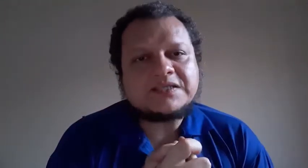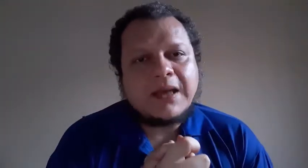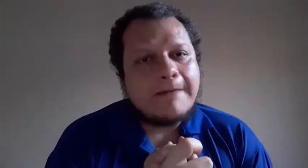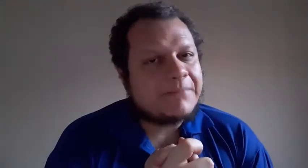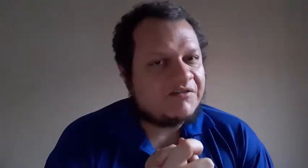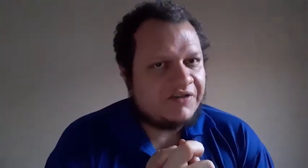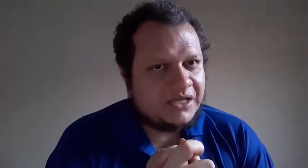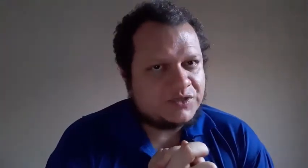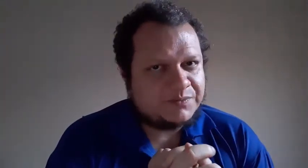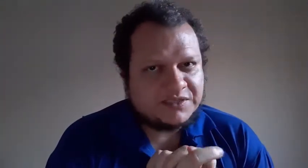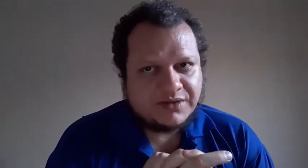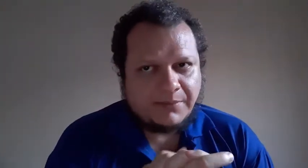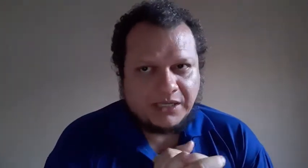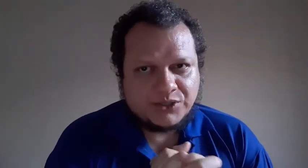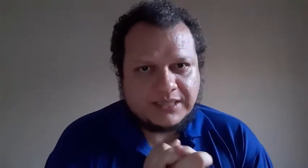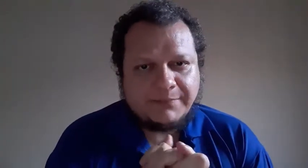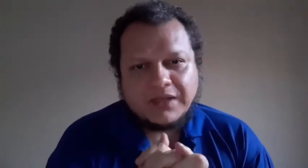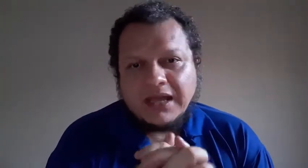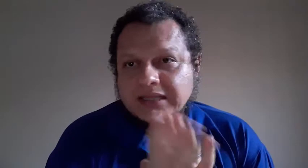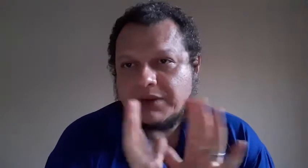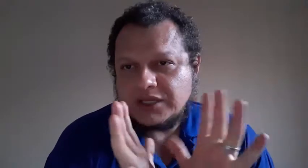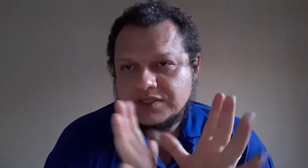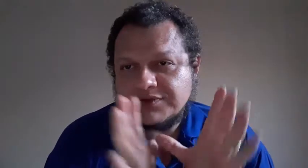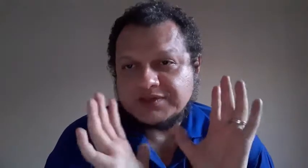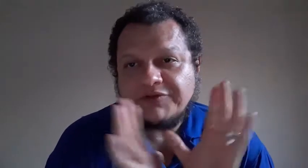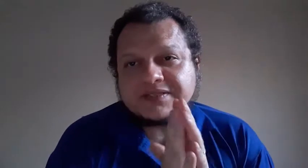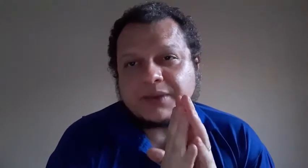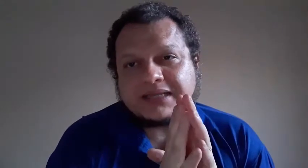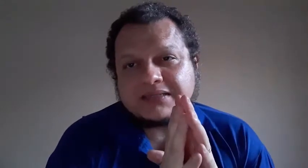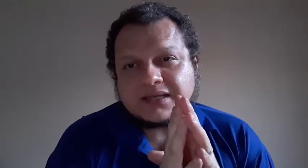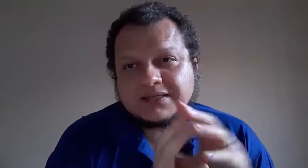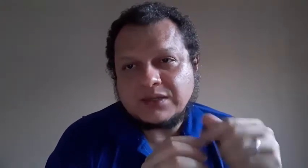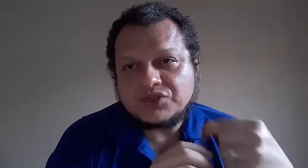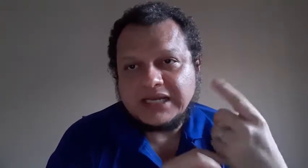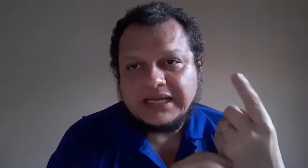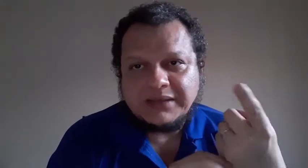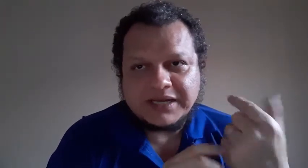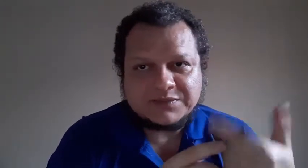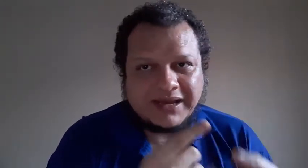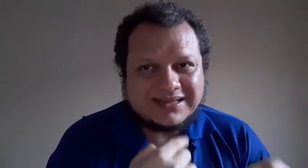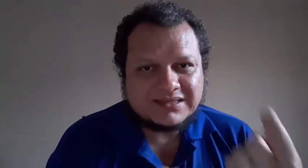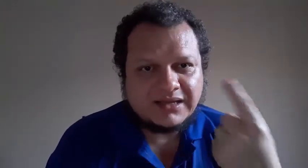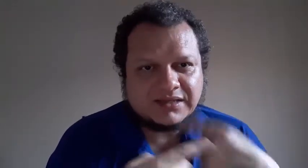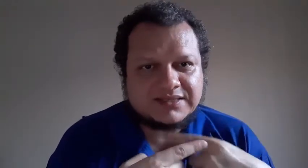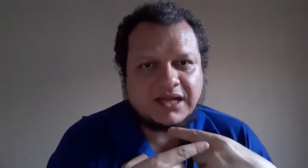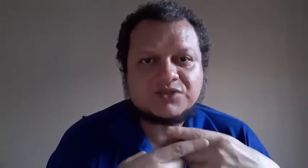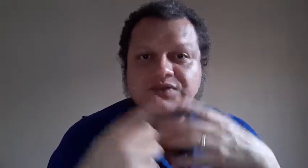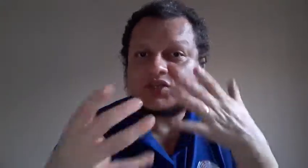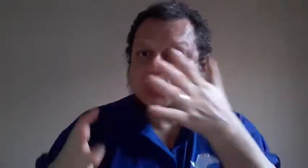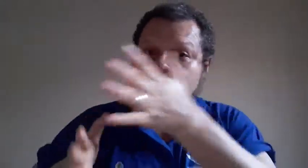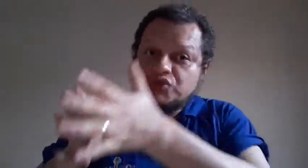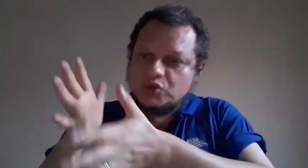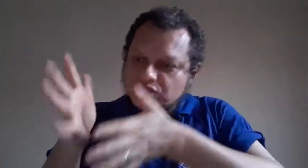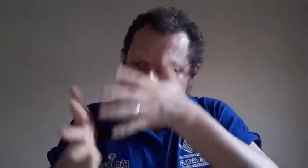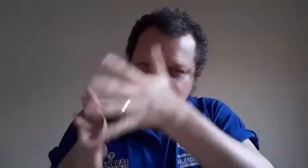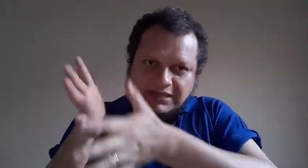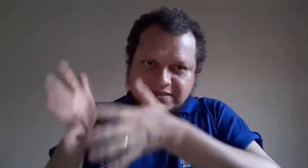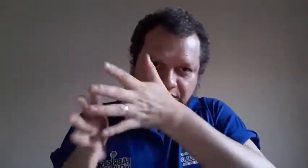para frente, especificamente, tá? Então, aqui, se você for fazer uma transcrição de libras para a escrita de sinais, ou seja, um surdo está sinalizando.